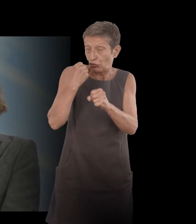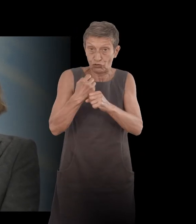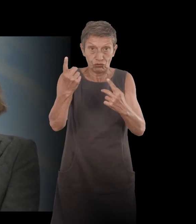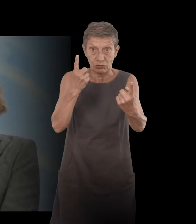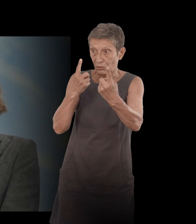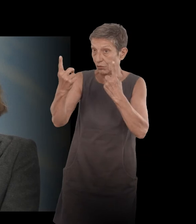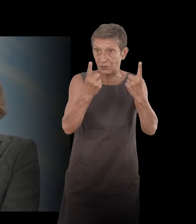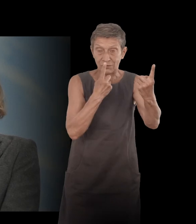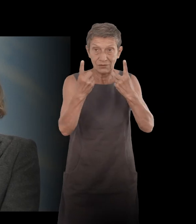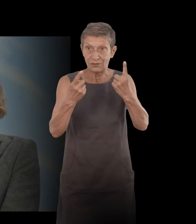choses. Eux aussi nous voient